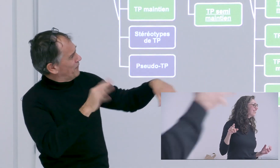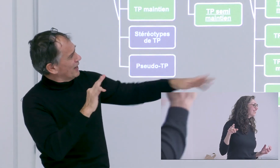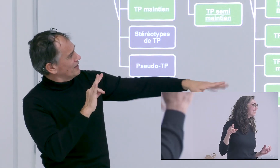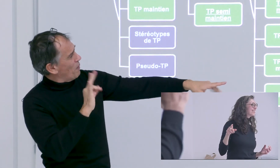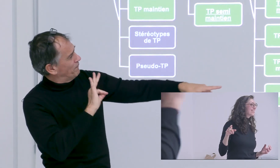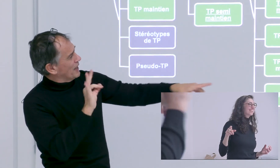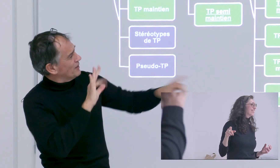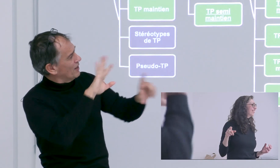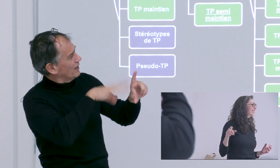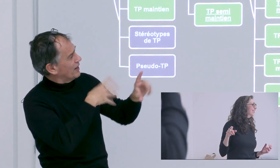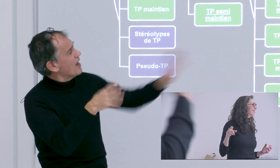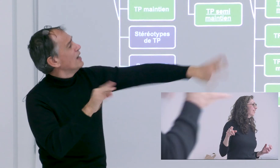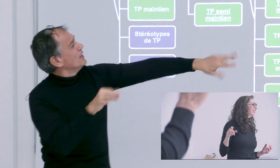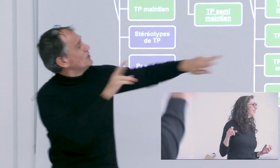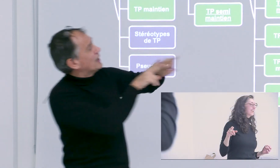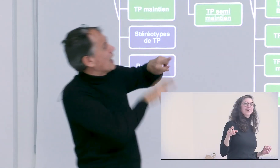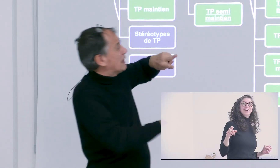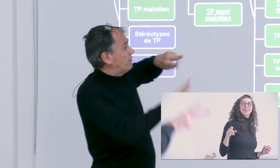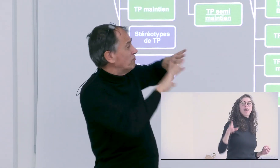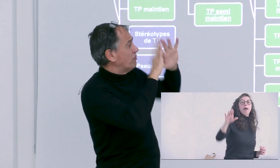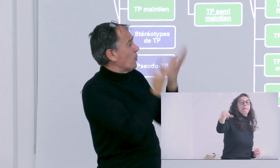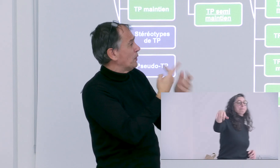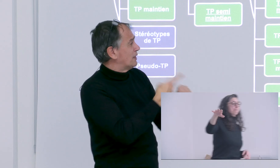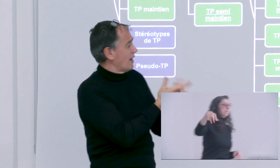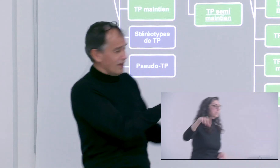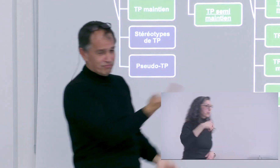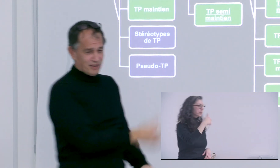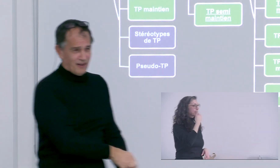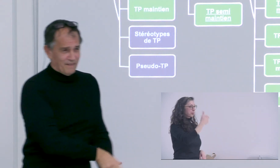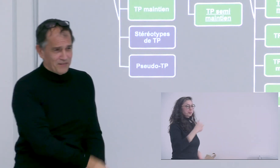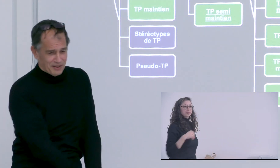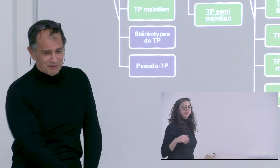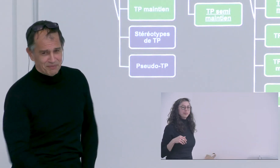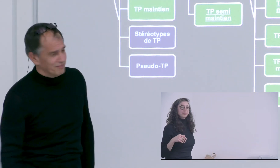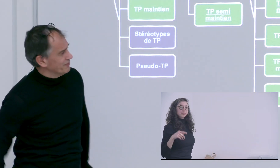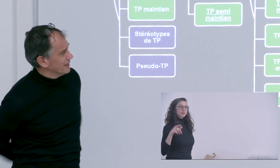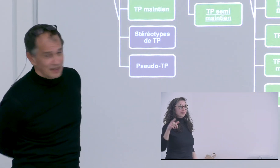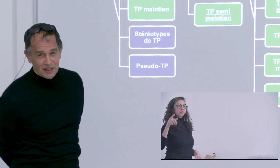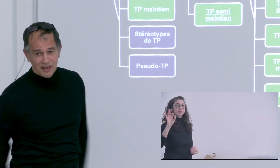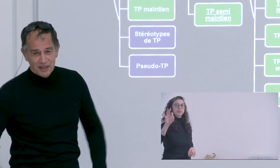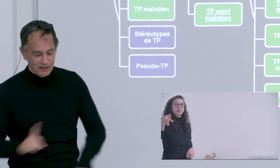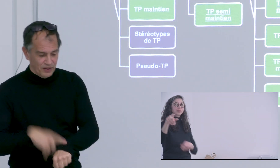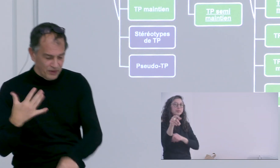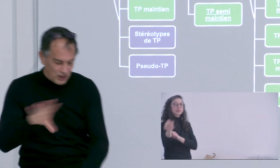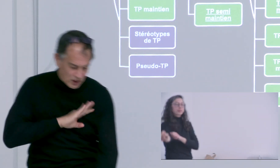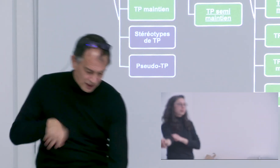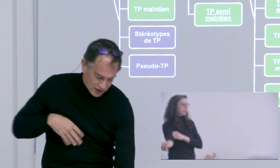c'était quoi sa première question le public non c'était juste une remarque sur la grammaire générativiste